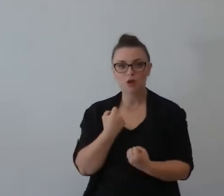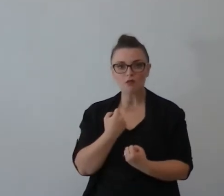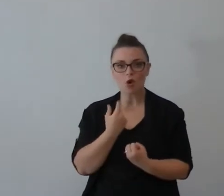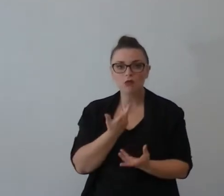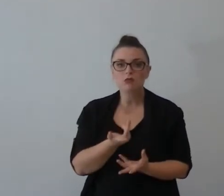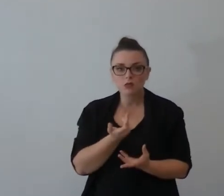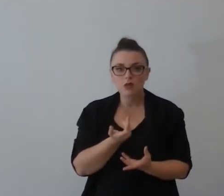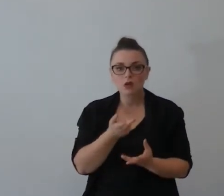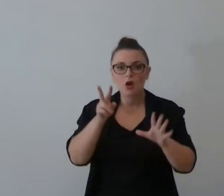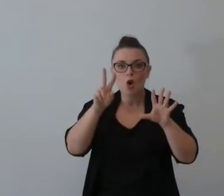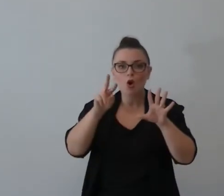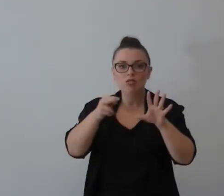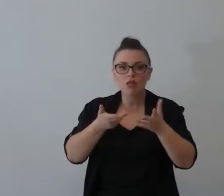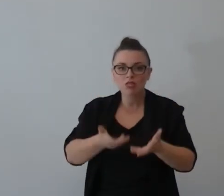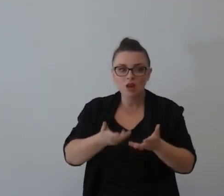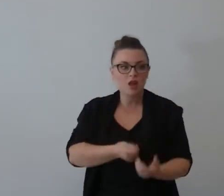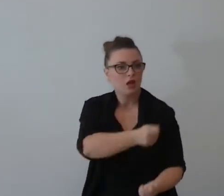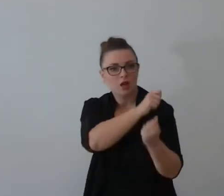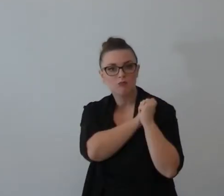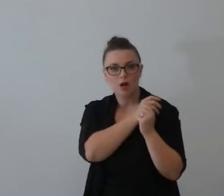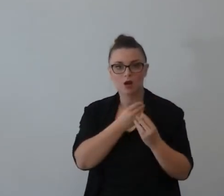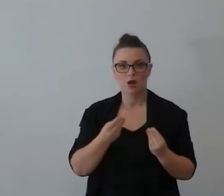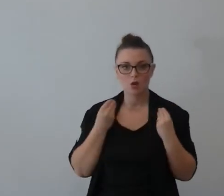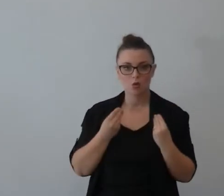una volta